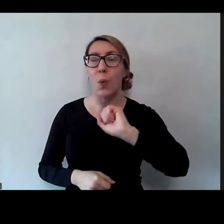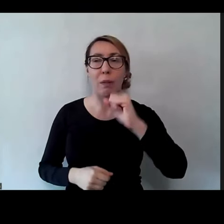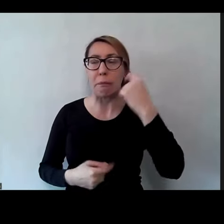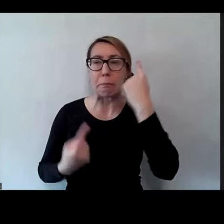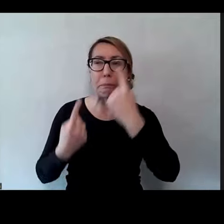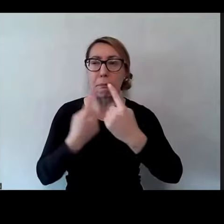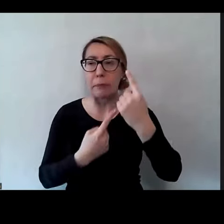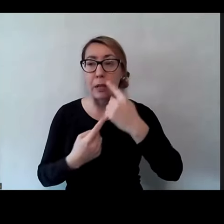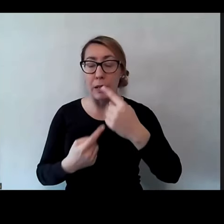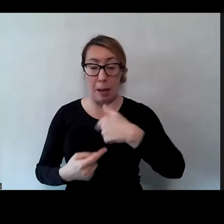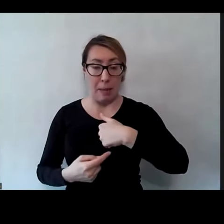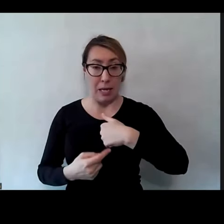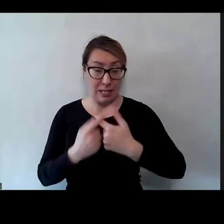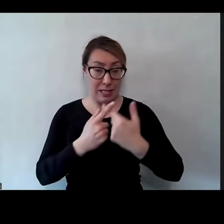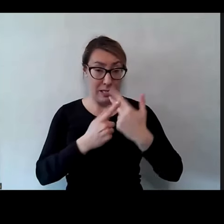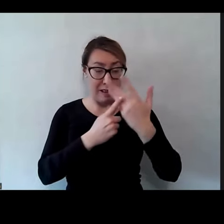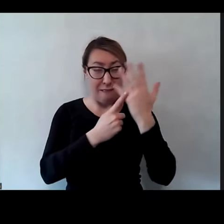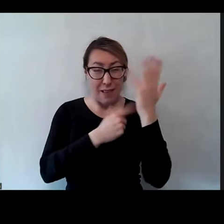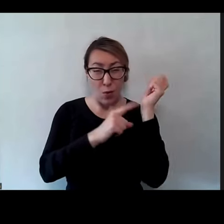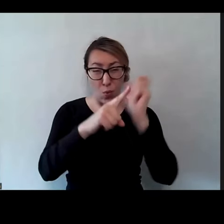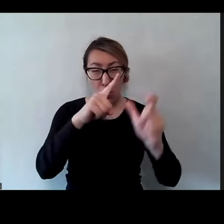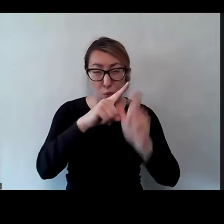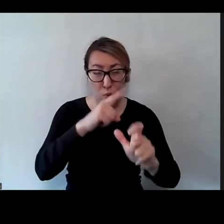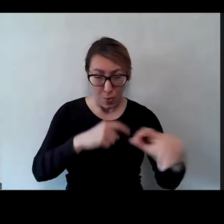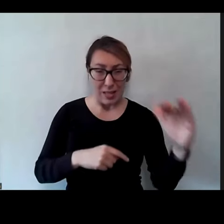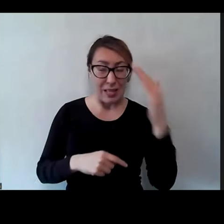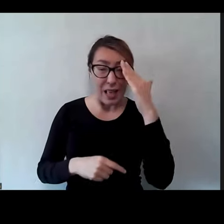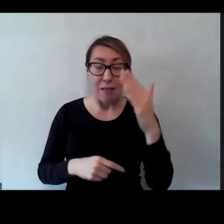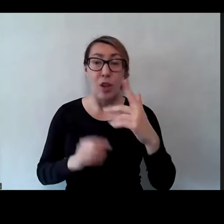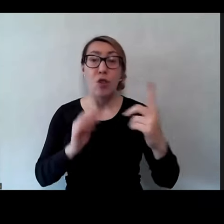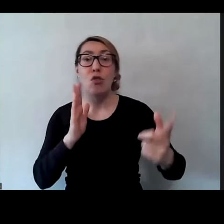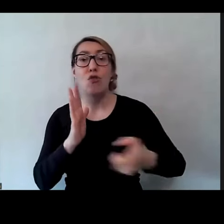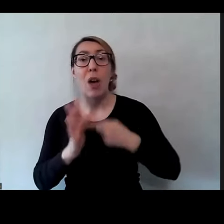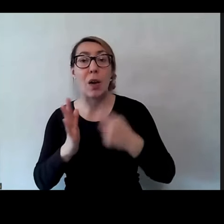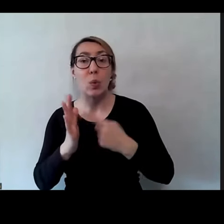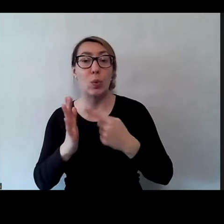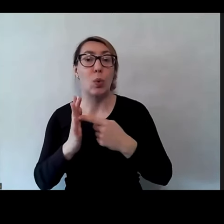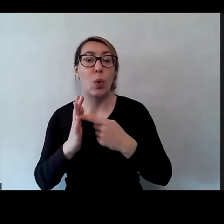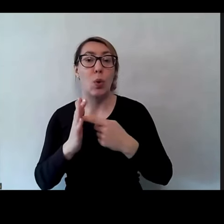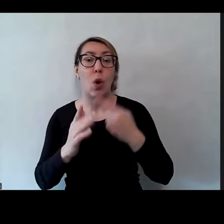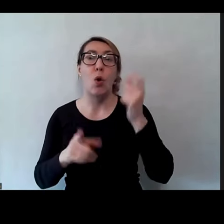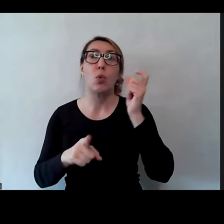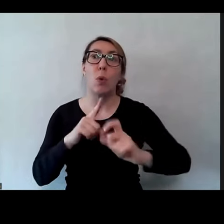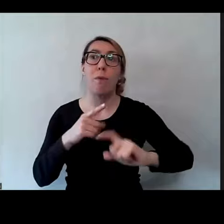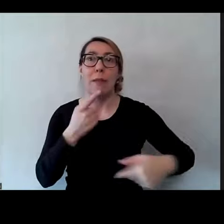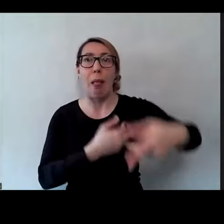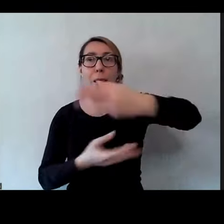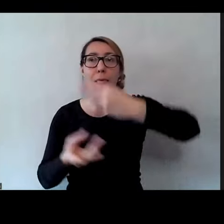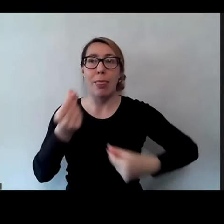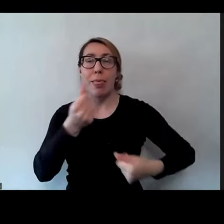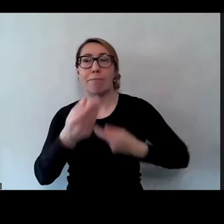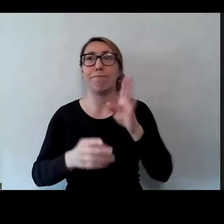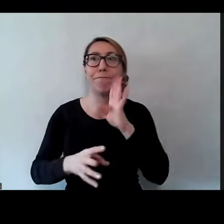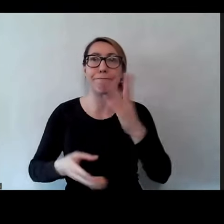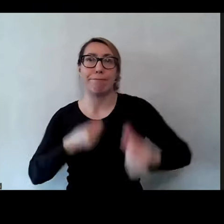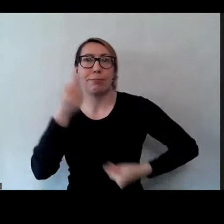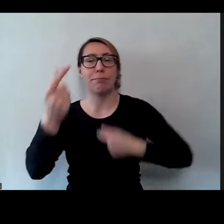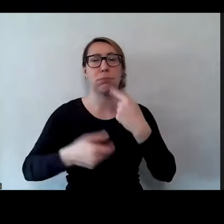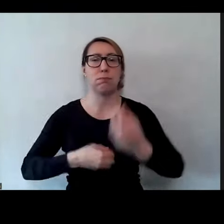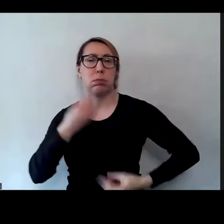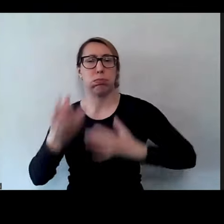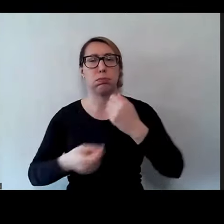nad tym, że my znamy tak wiele słów i tak często te słowa żonglujemy, tymi słowami żonglujemy,